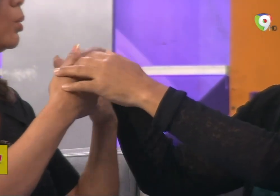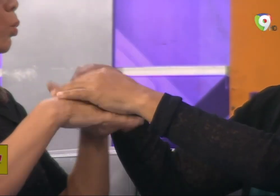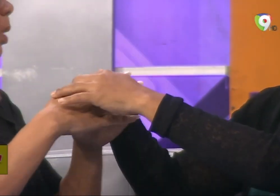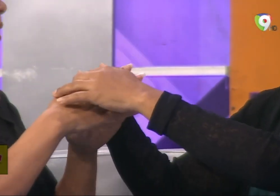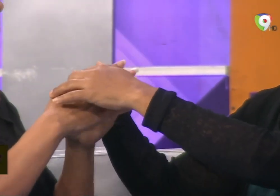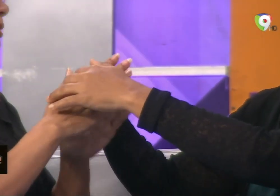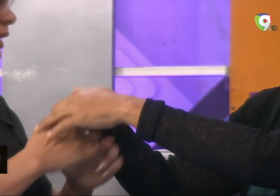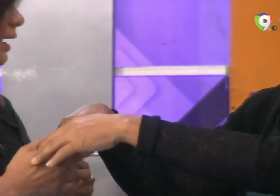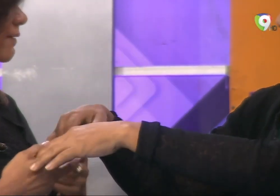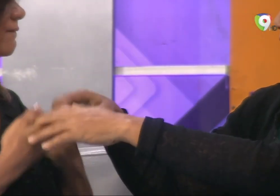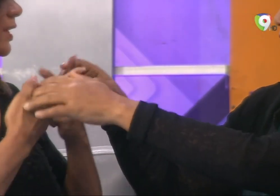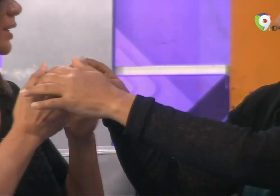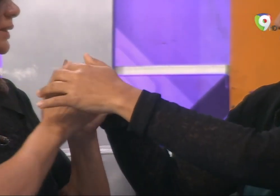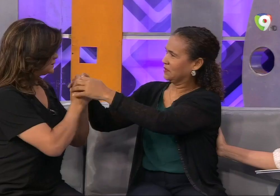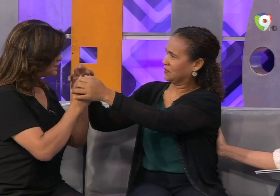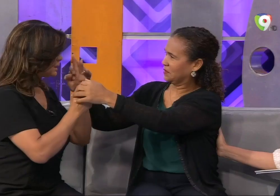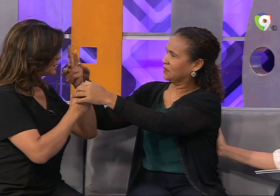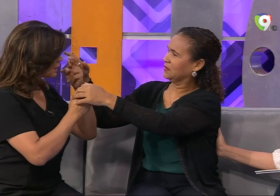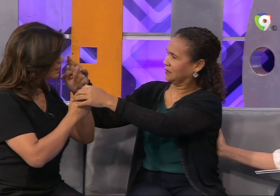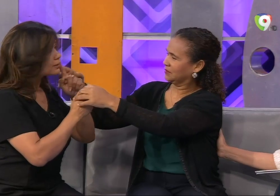sin esos dos sentidos.